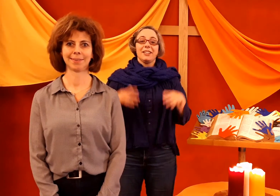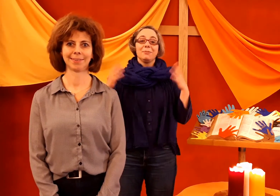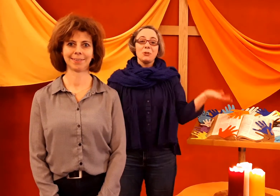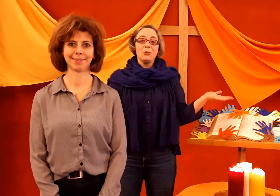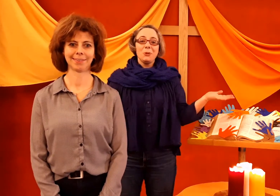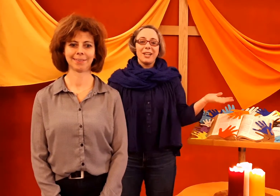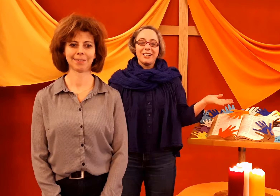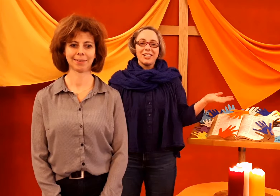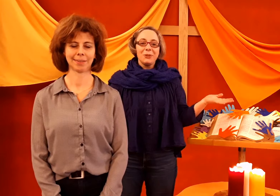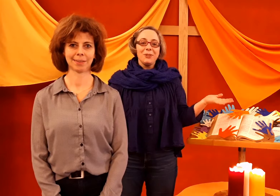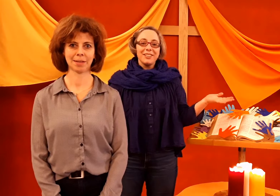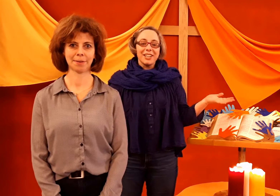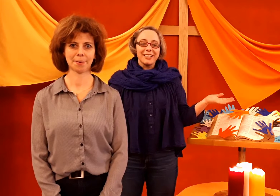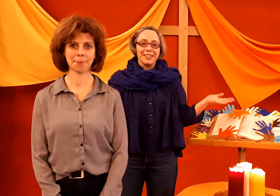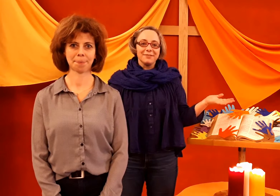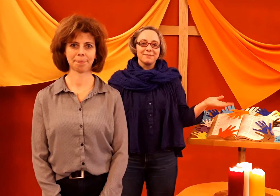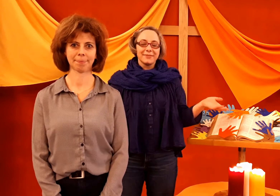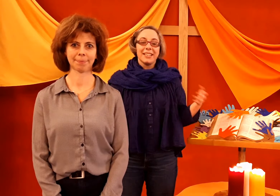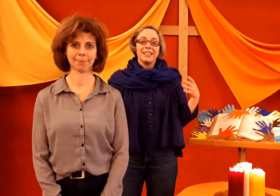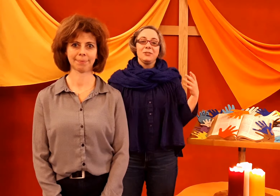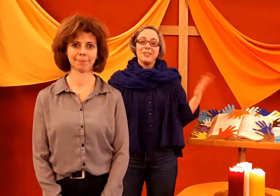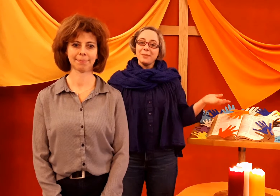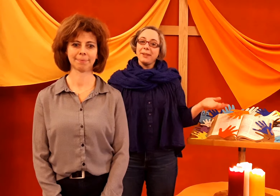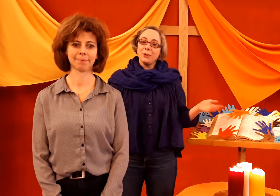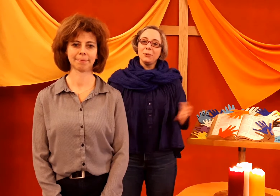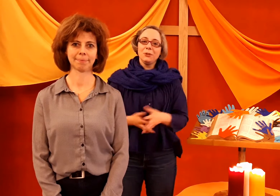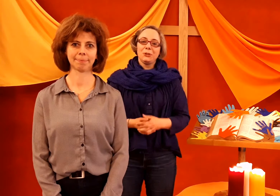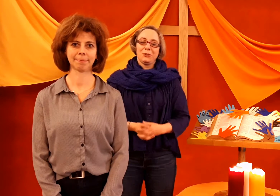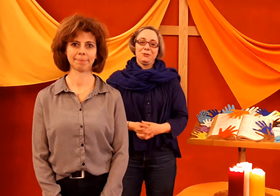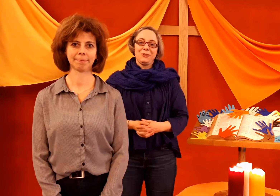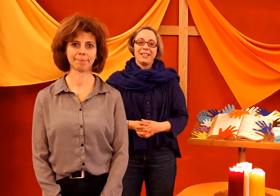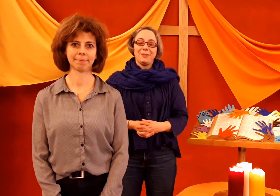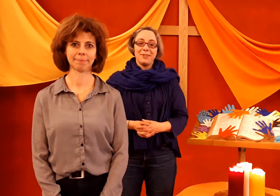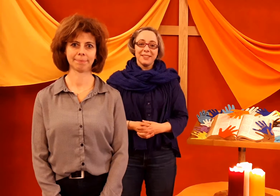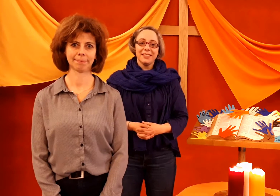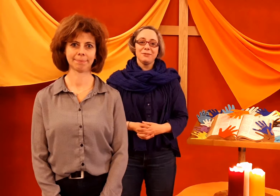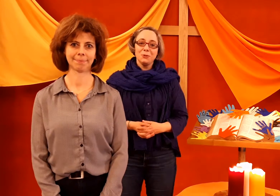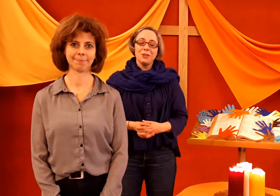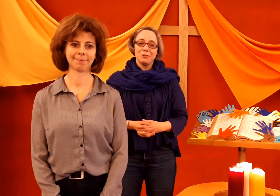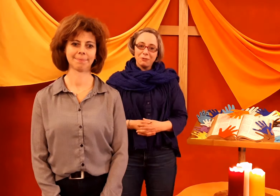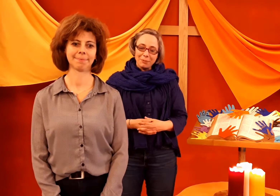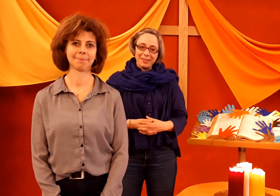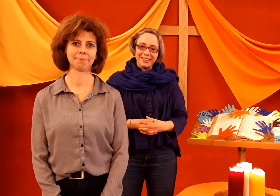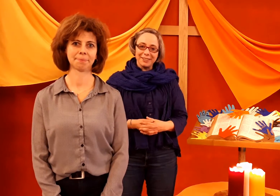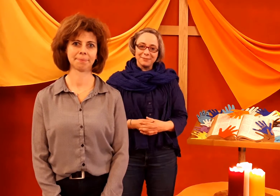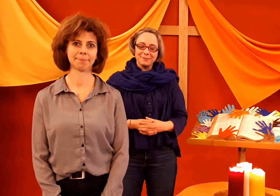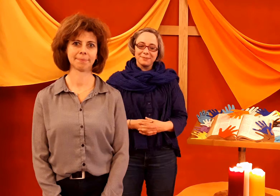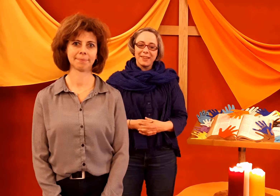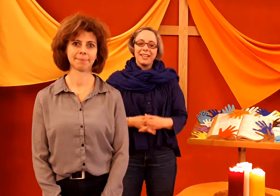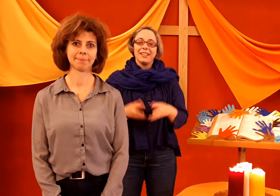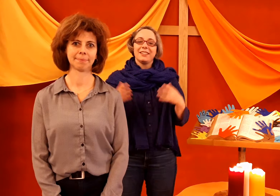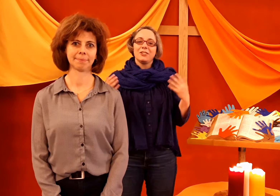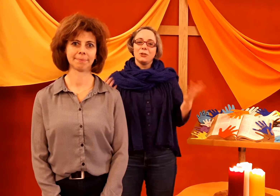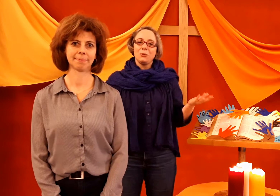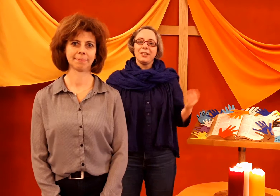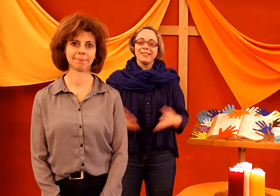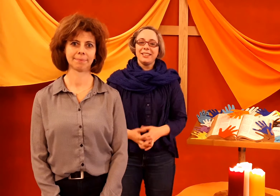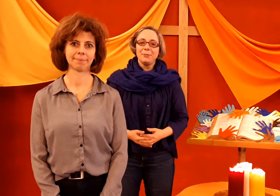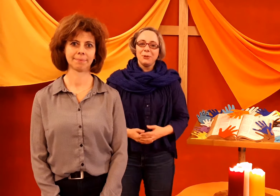Bonjour à chacune et chacun, nous espérons que vous allez bien, vous et vos familles. Je suis Nathalie